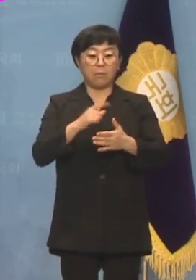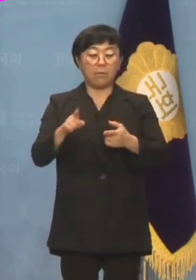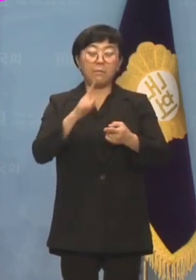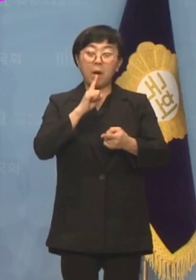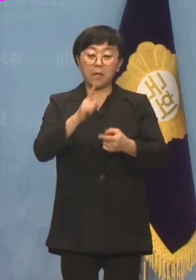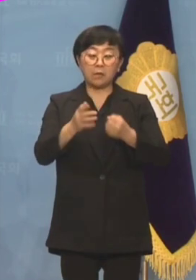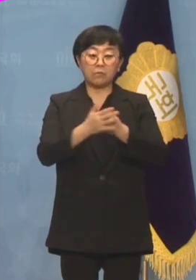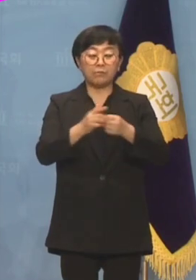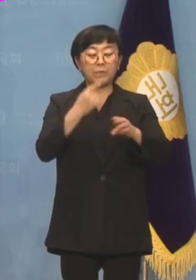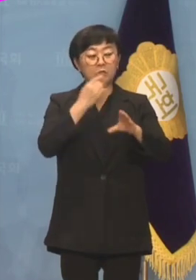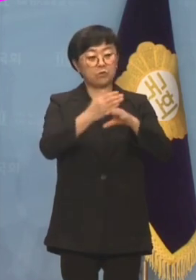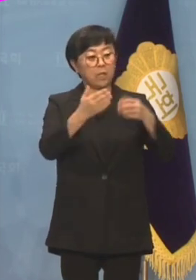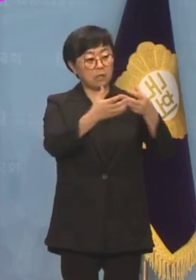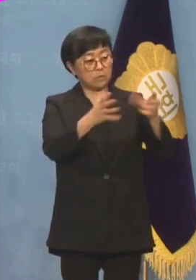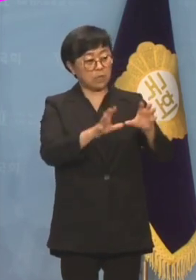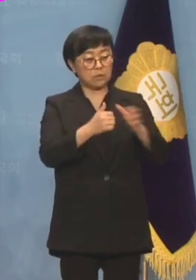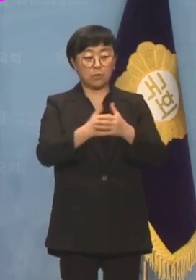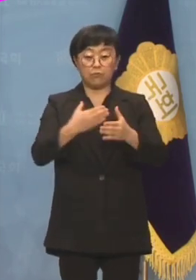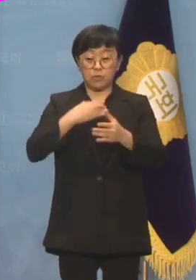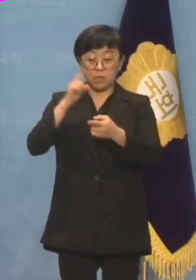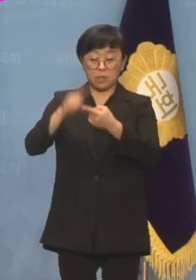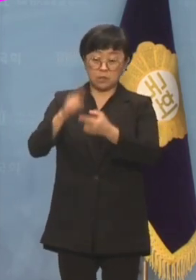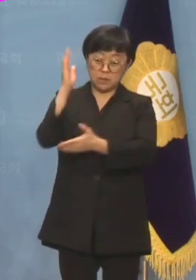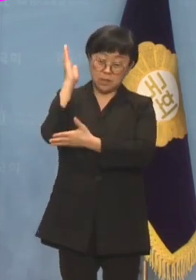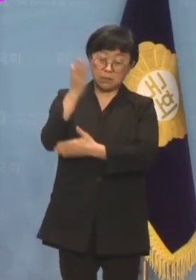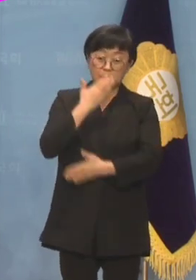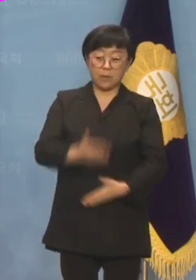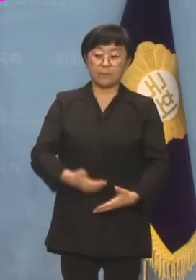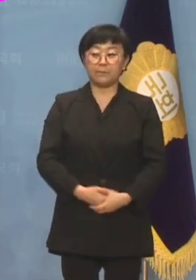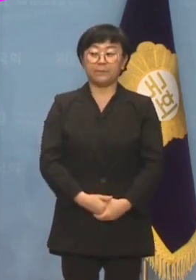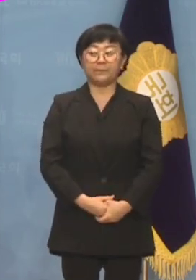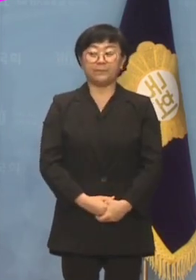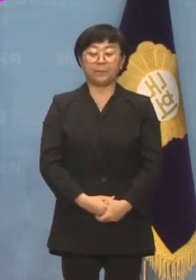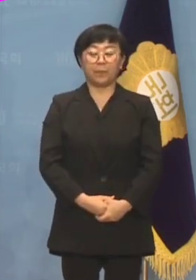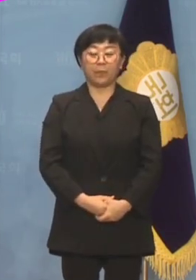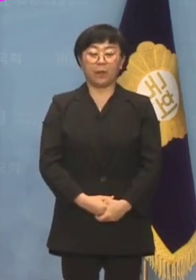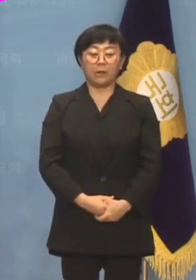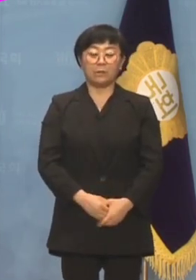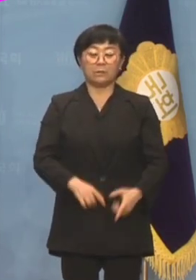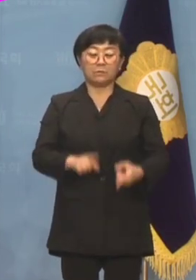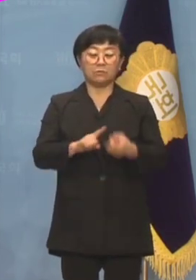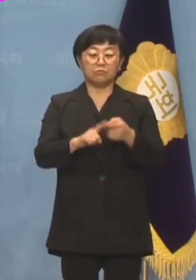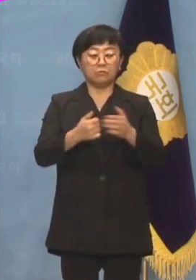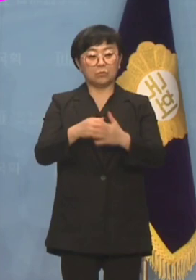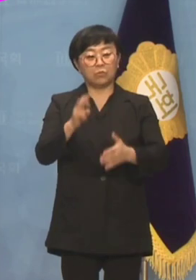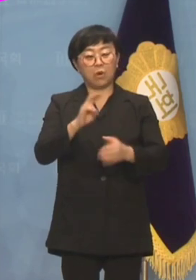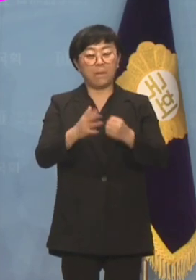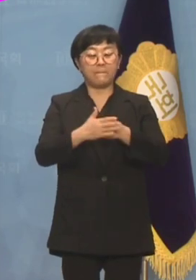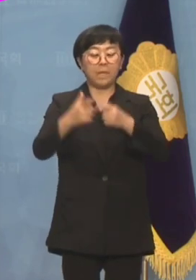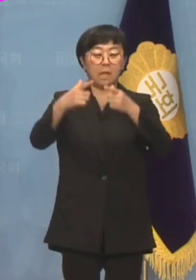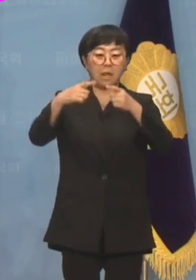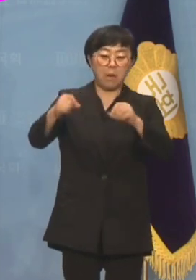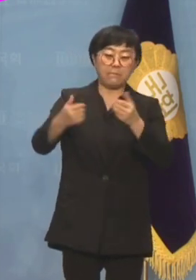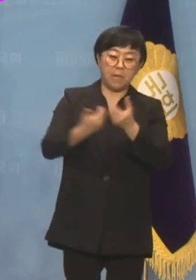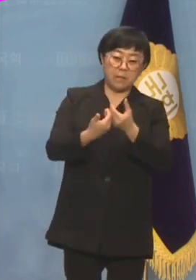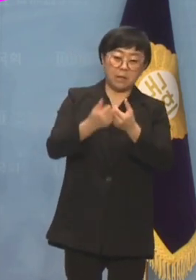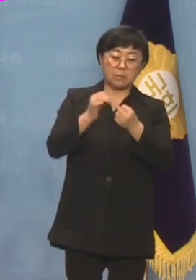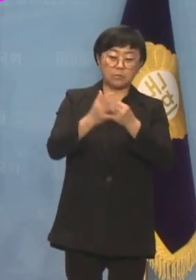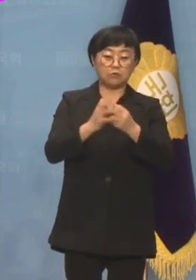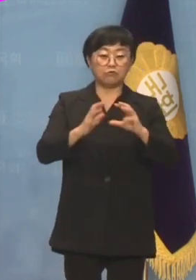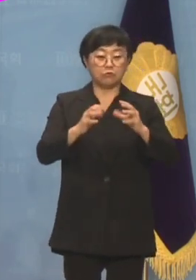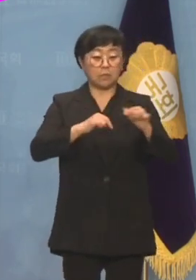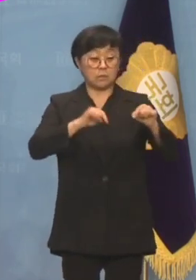민주당이 무슨 염치로 위기를 이야기합니까? 죽창가를 부르며 반일감정을 선동해